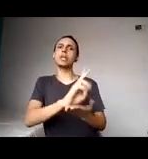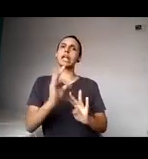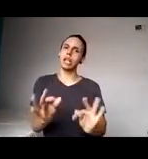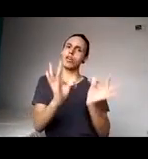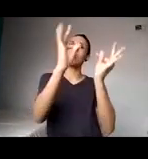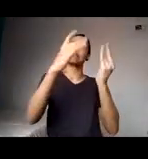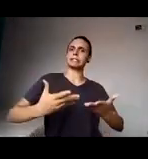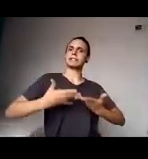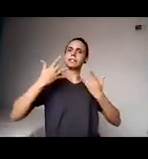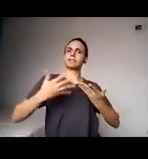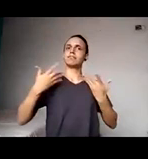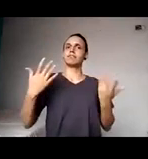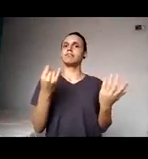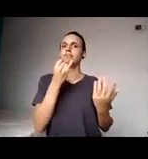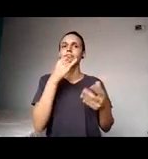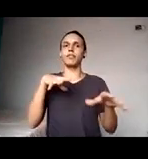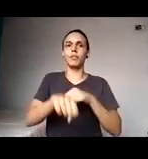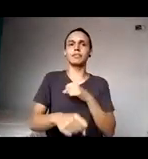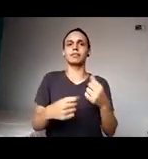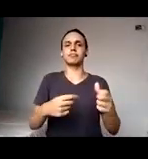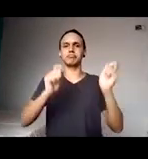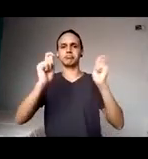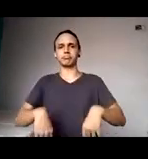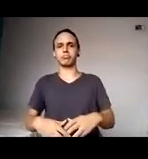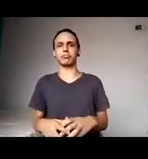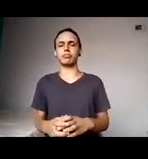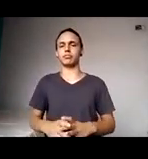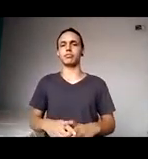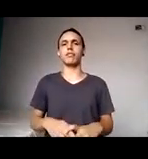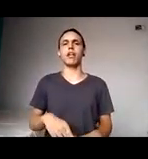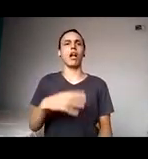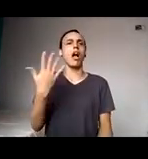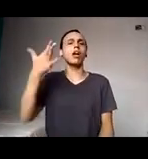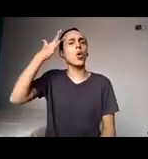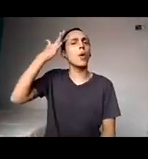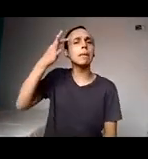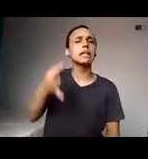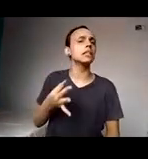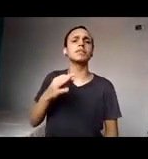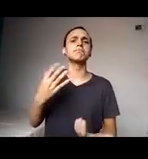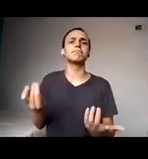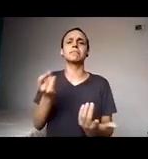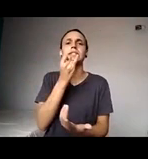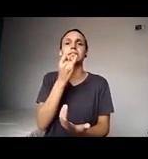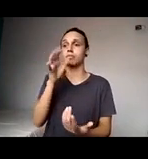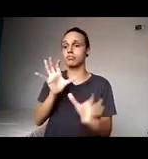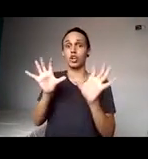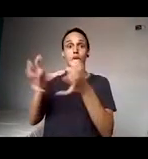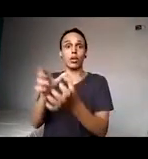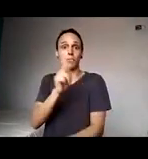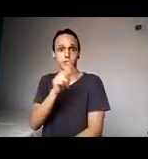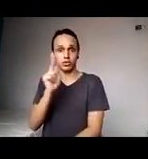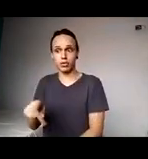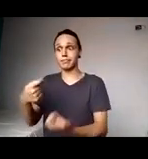formação, na capacitação, na compreensão, tanto por parte dos docentes como por